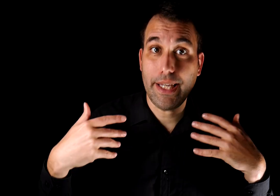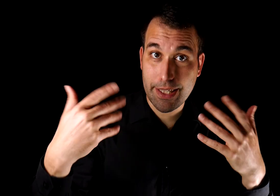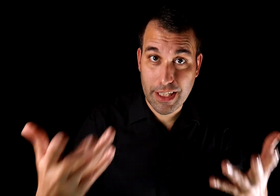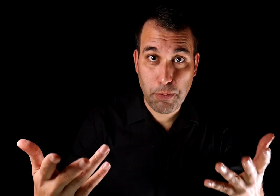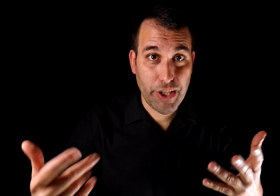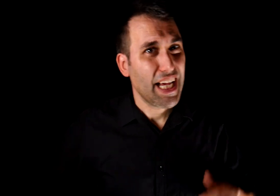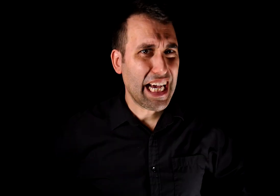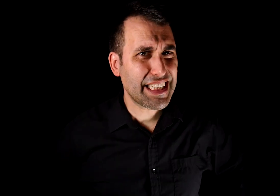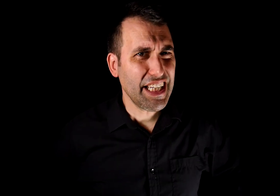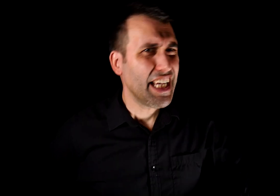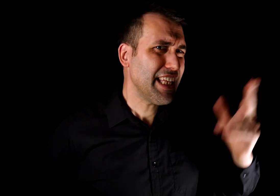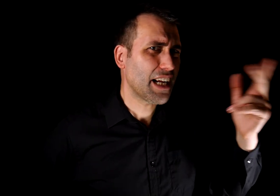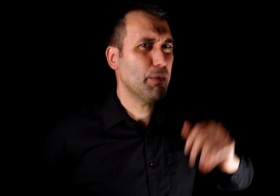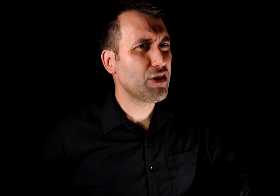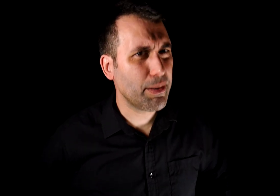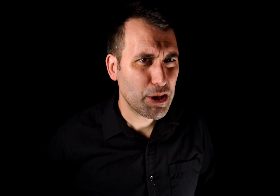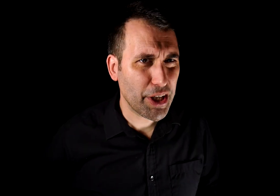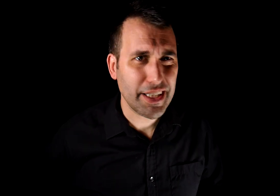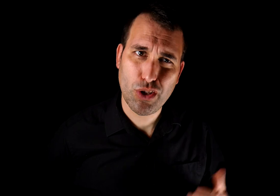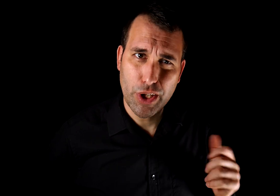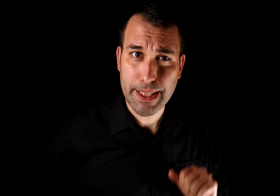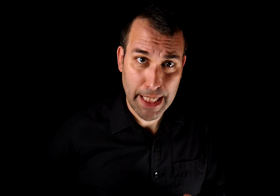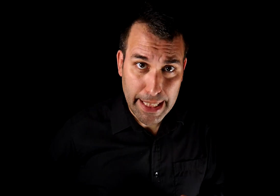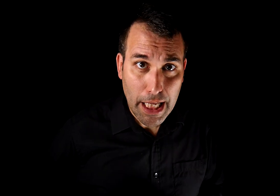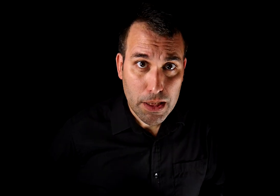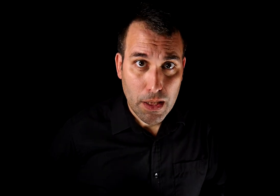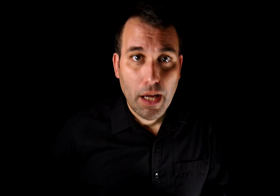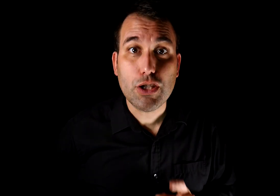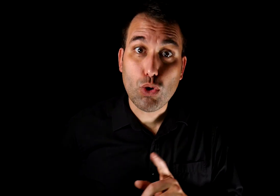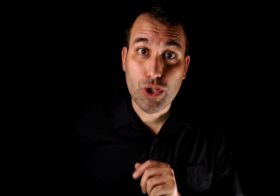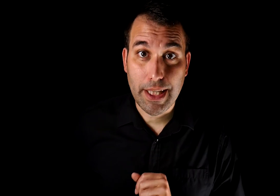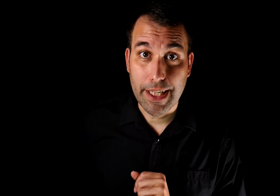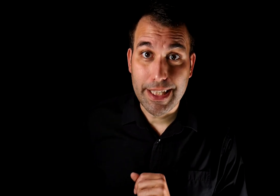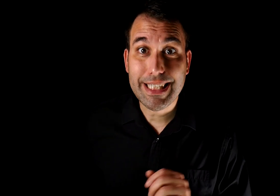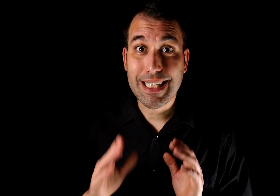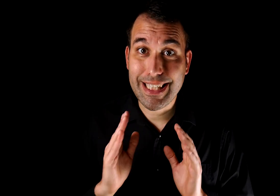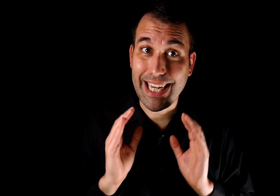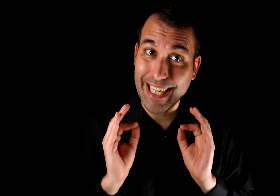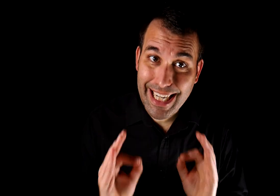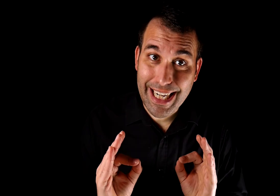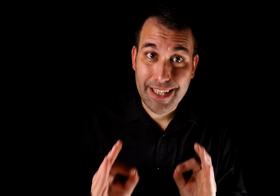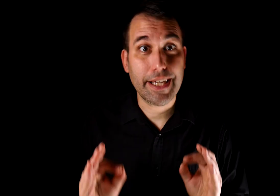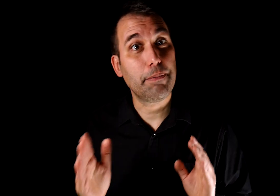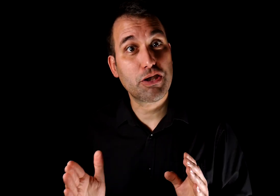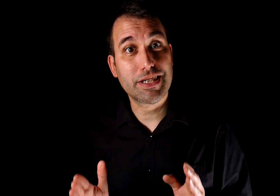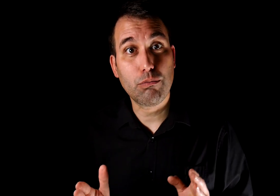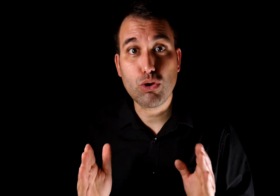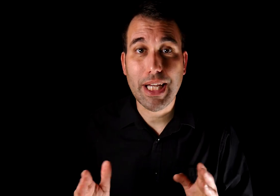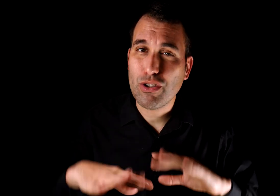ella te responde, ¿ah, sí? ¿Y del argumento de mis oponentes no dices nada? Es un contraataque y es la señal clara de que la persona está buscando